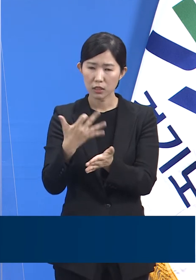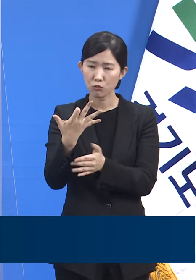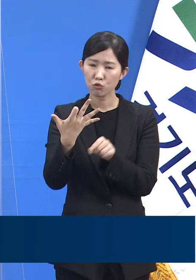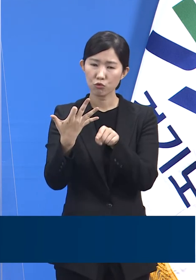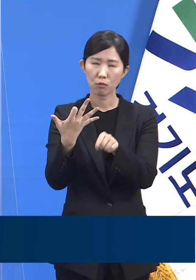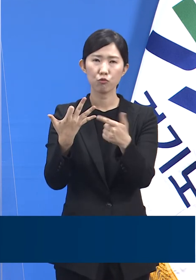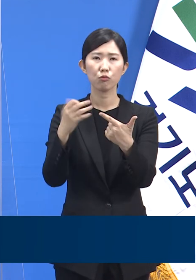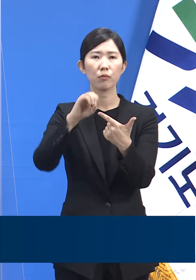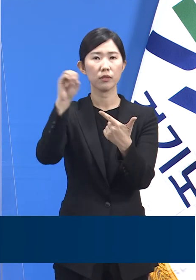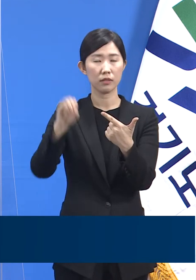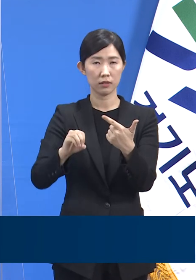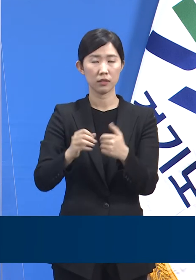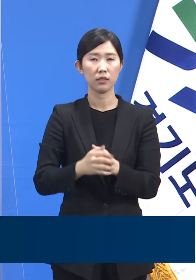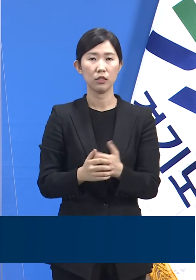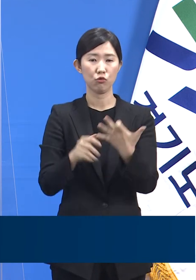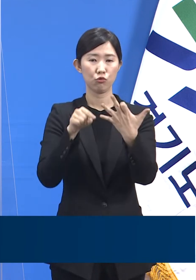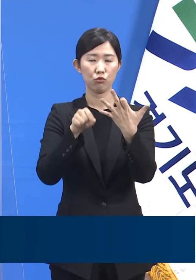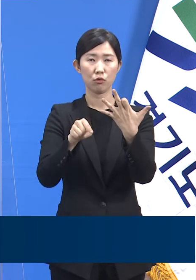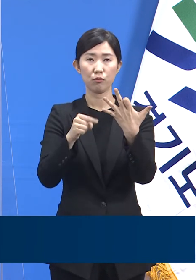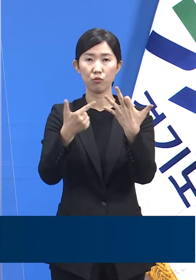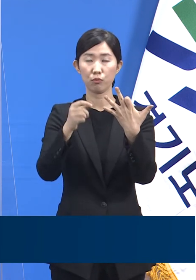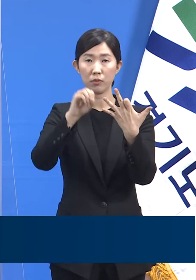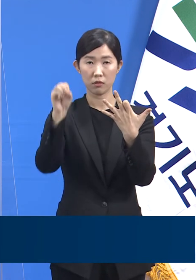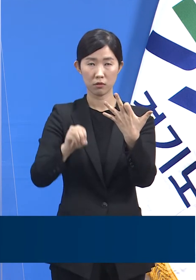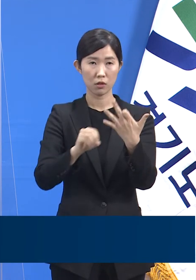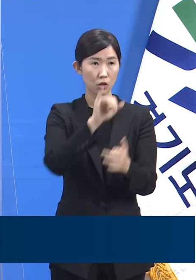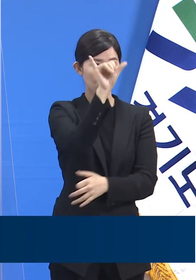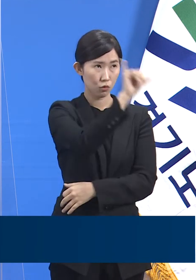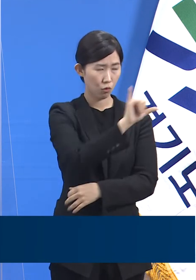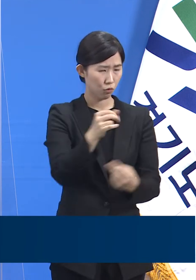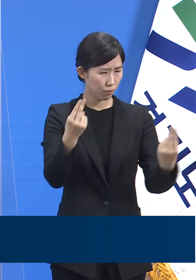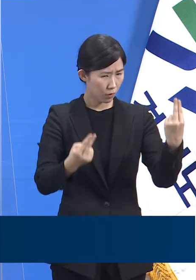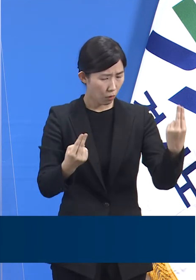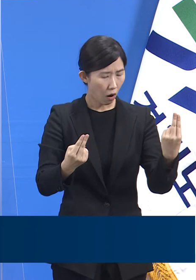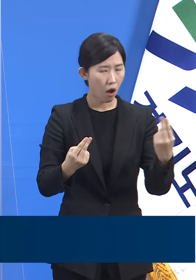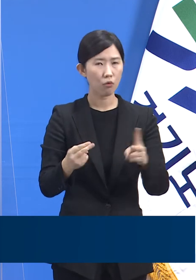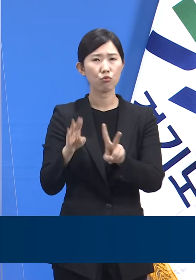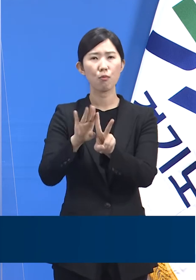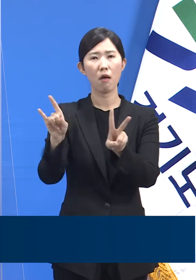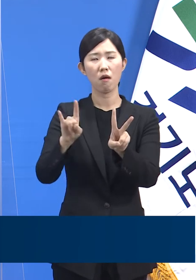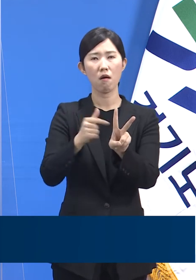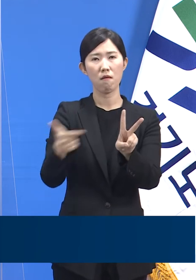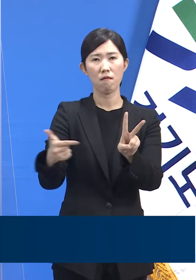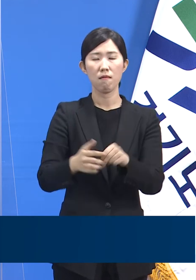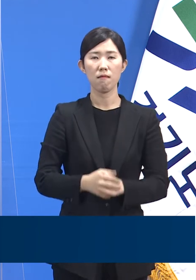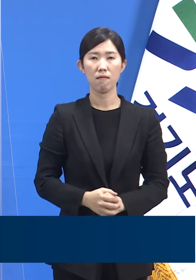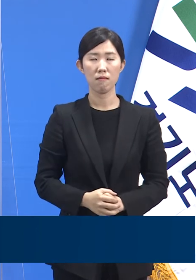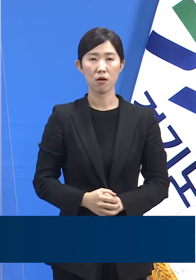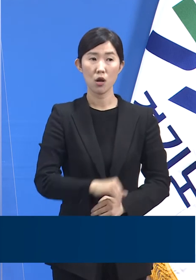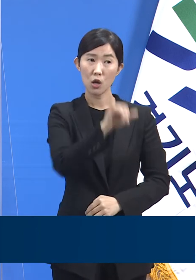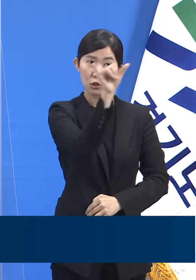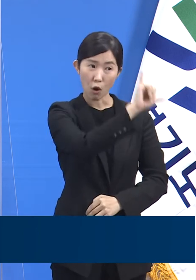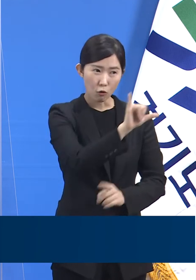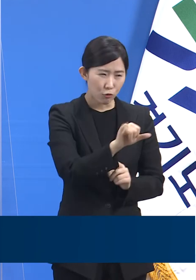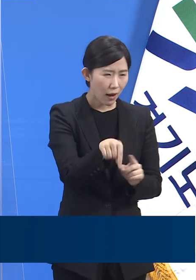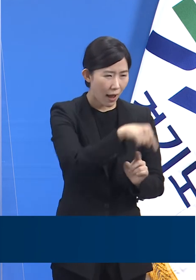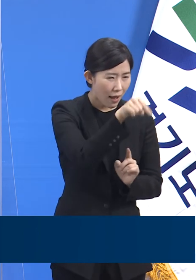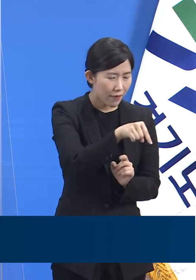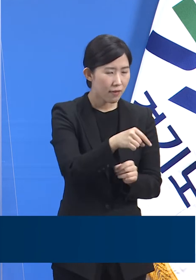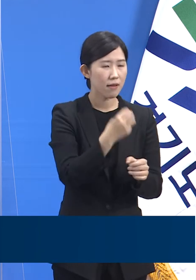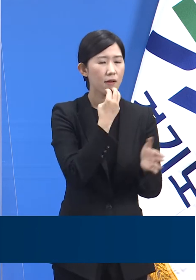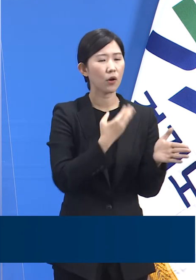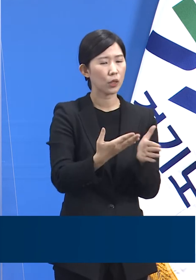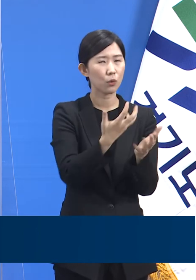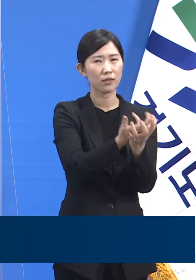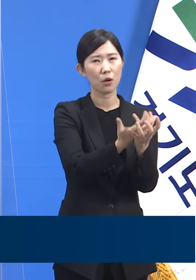%로 전국 평균 대비 약 2배 높습니다. 전국 통계에 경기도 자료가 포함되어